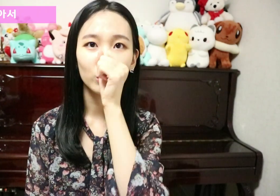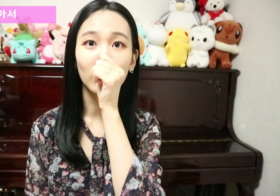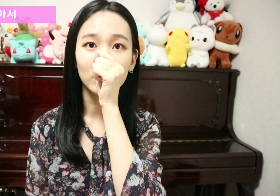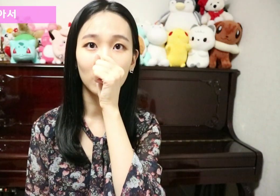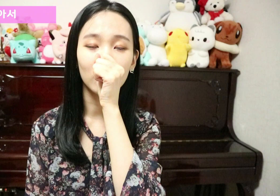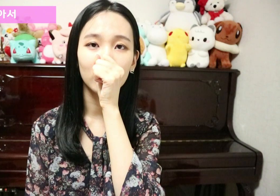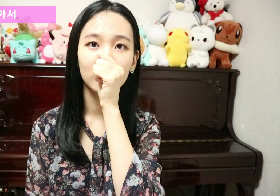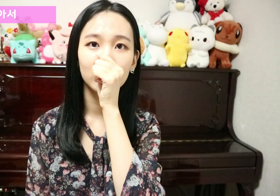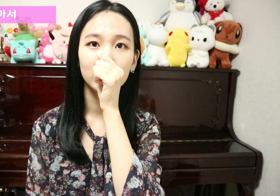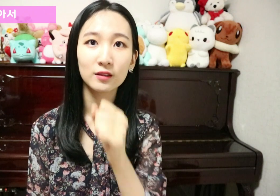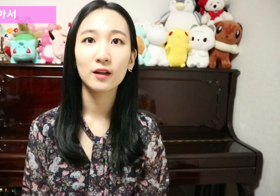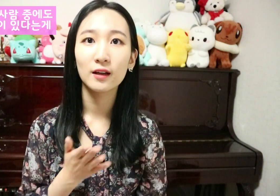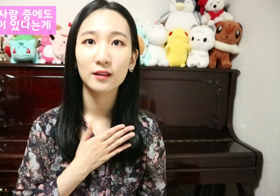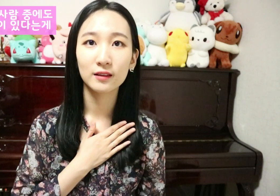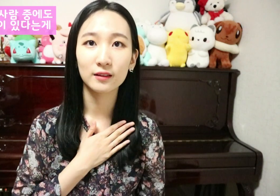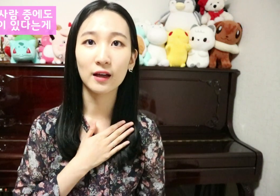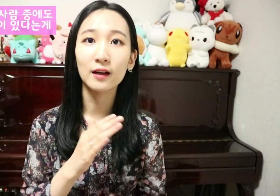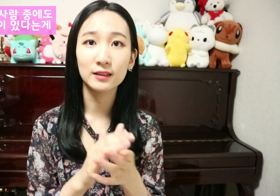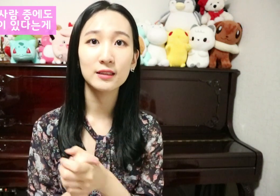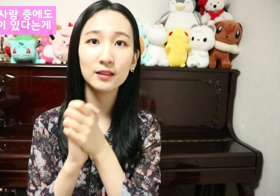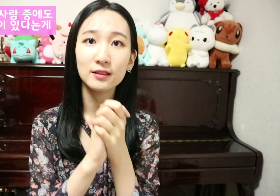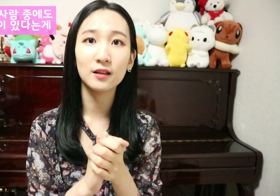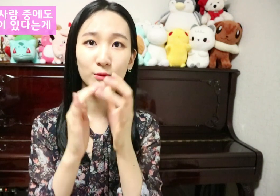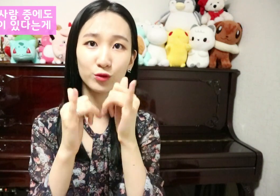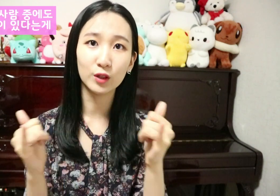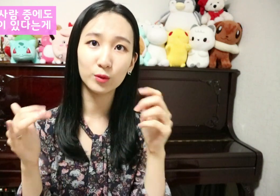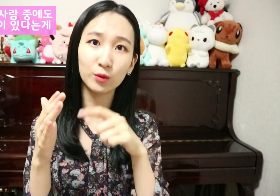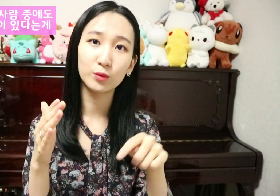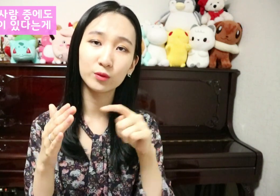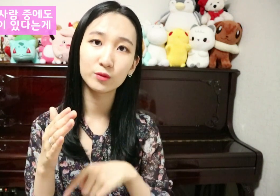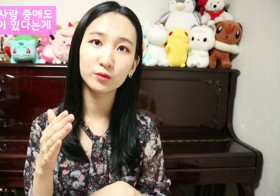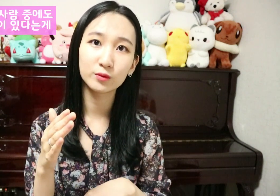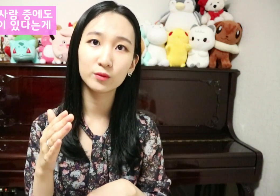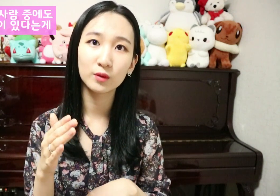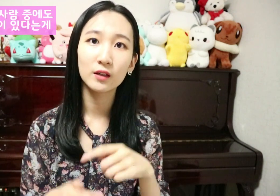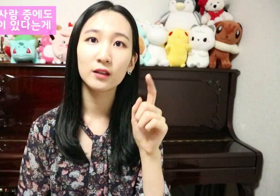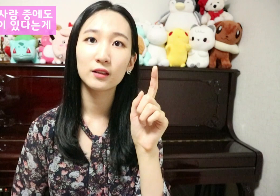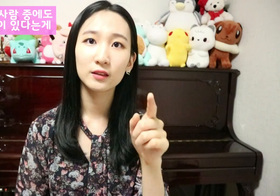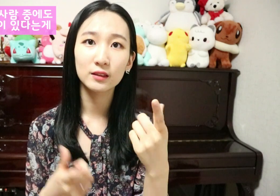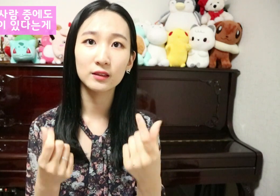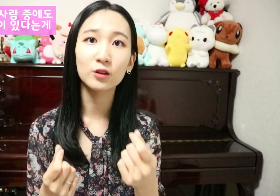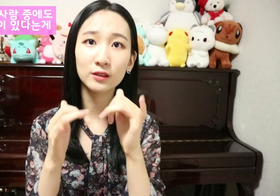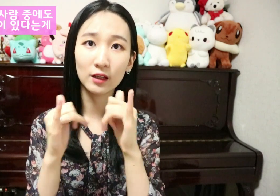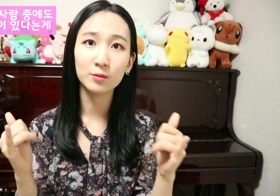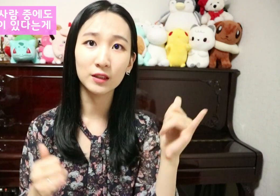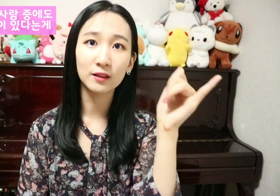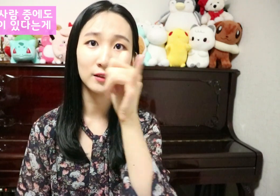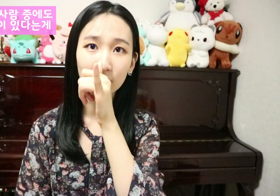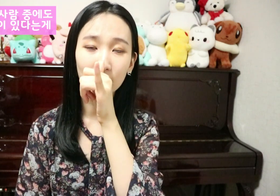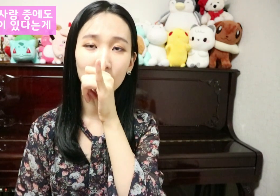좋아서 나랑 친한 사람 중에도 그런 사람이 있다는 게